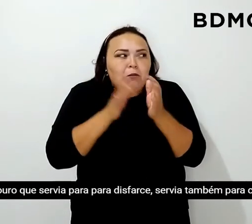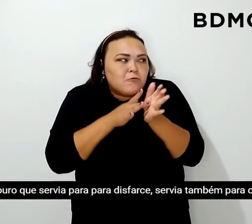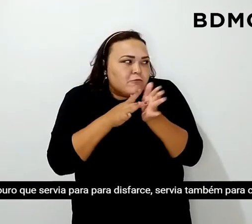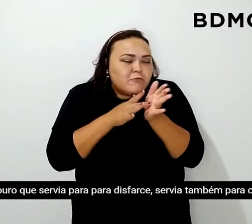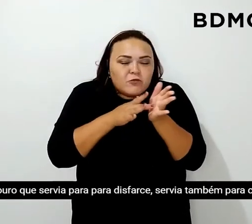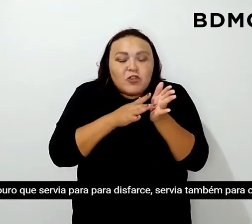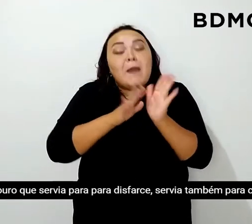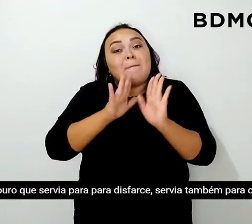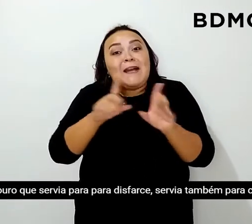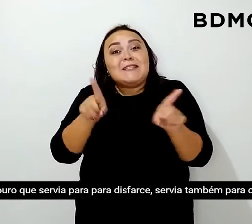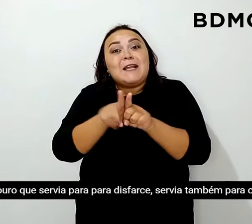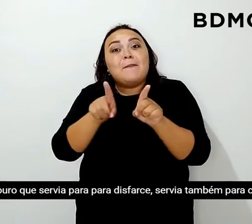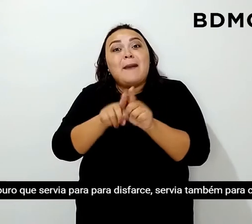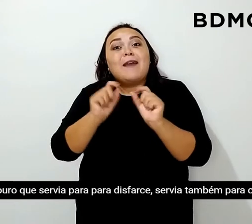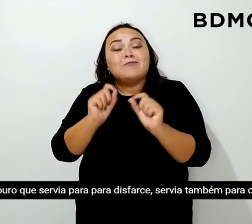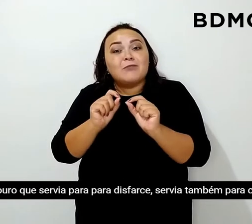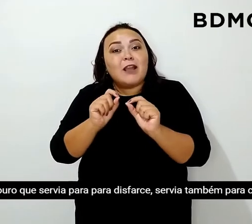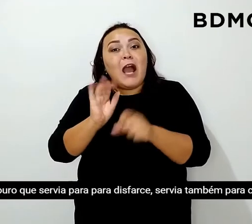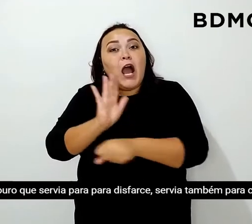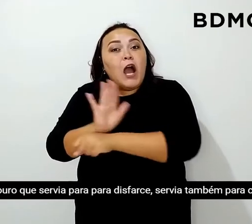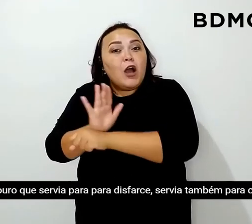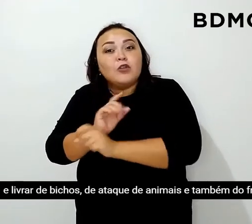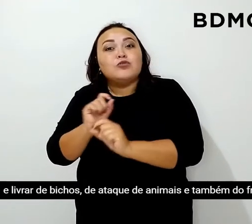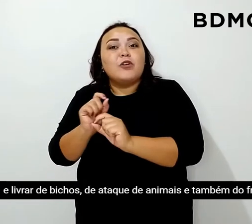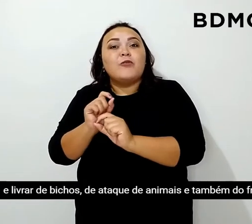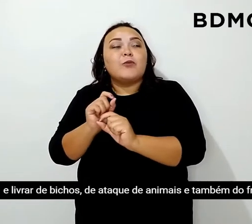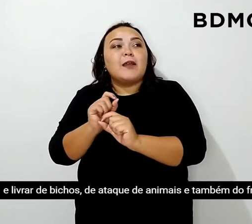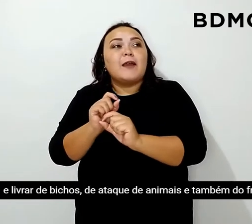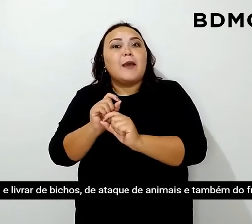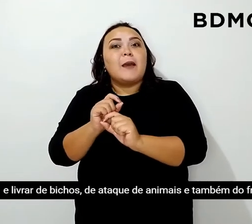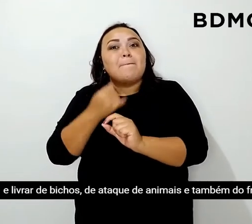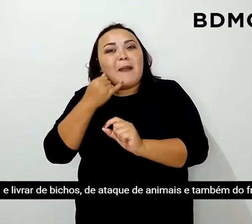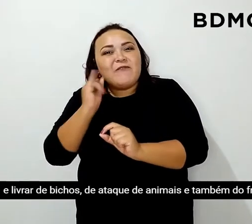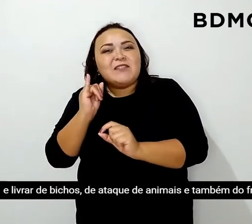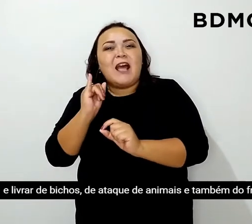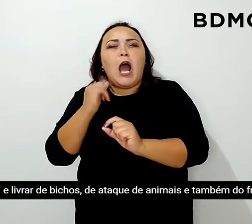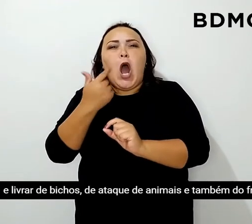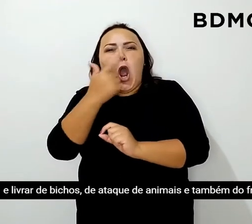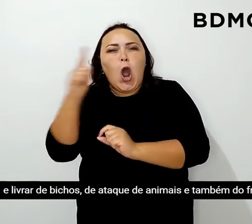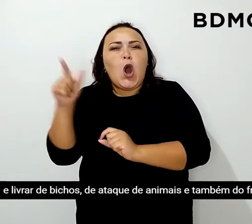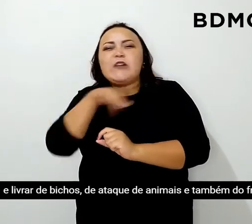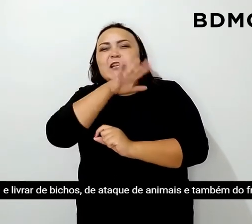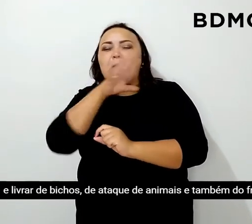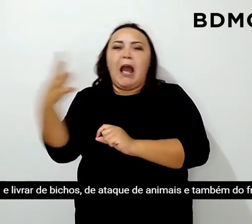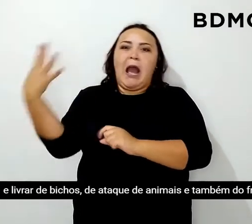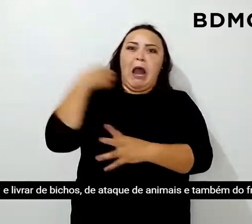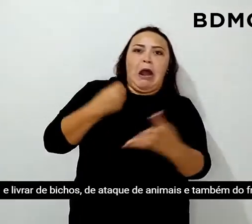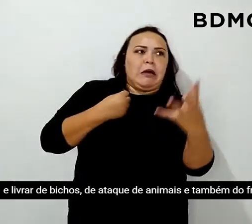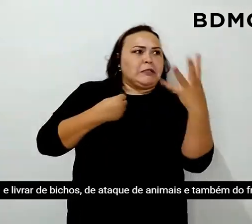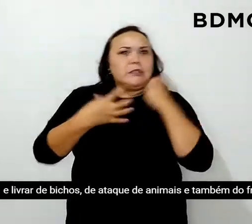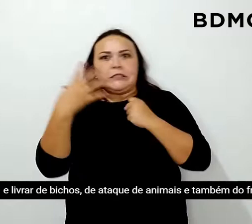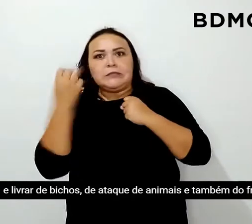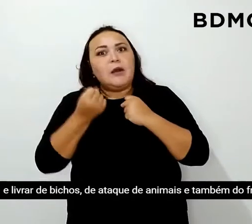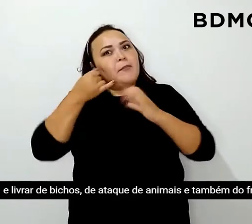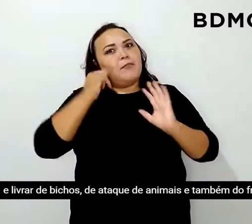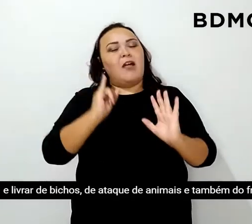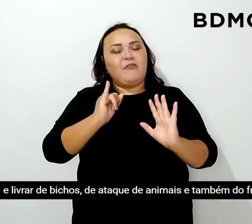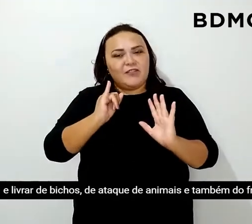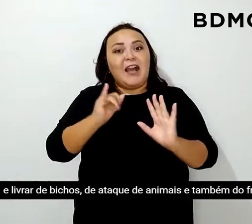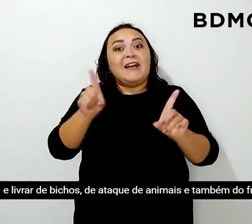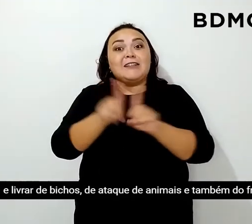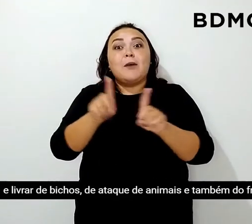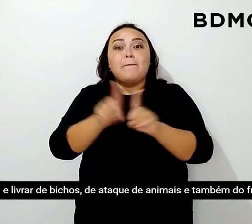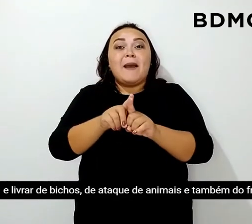disfarce servia também para cobrir e livrar de bichos, de ataques de animais e